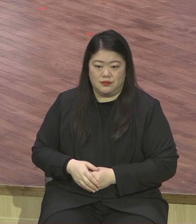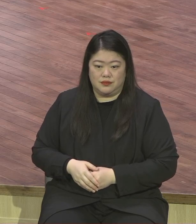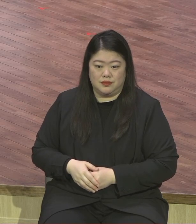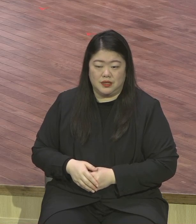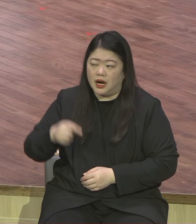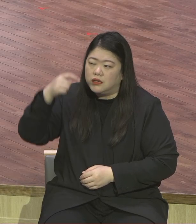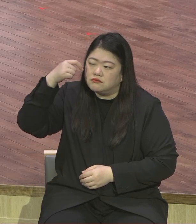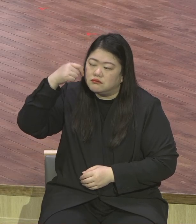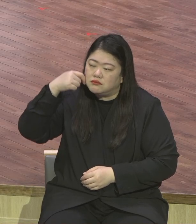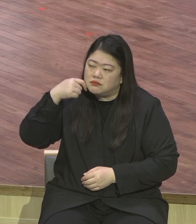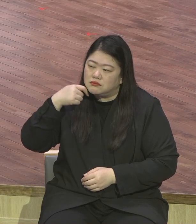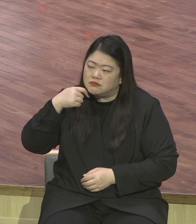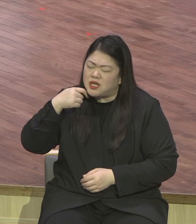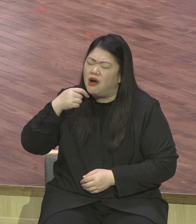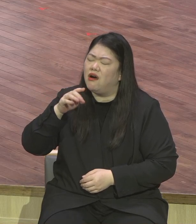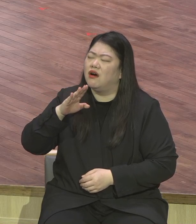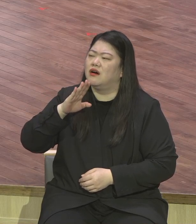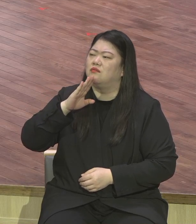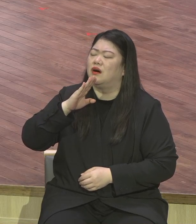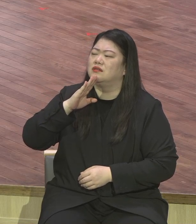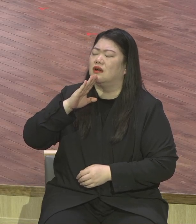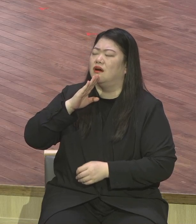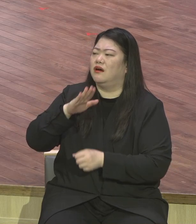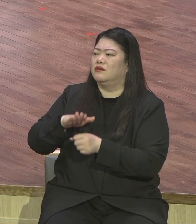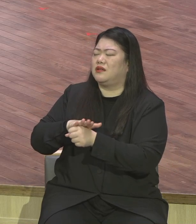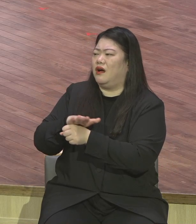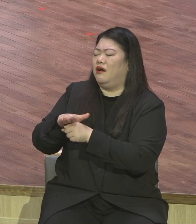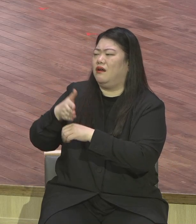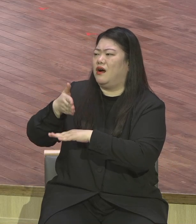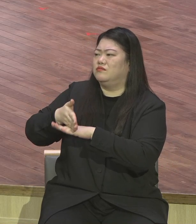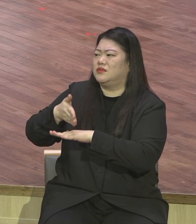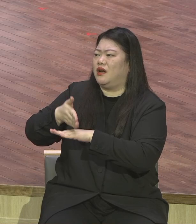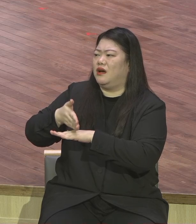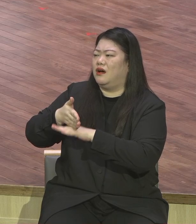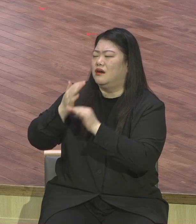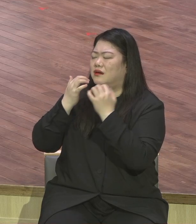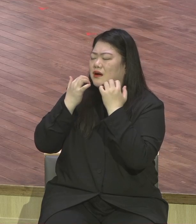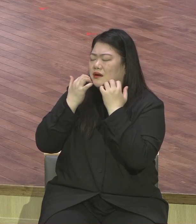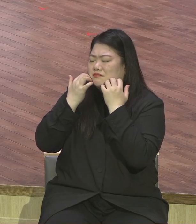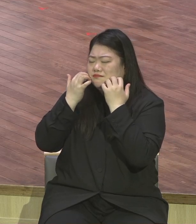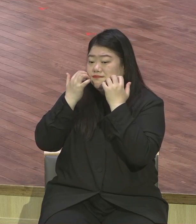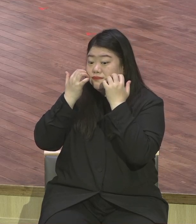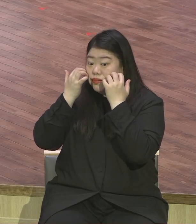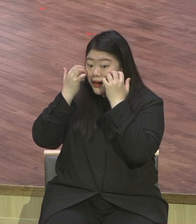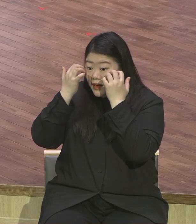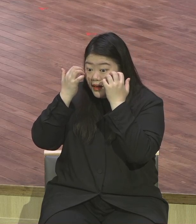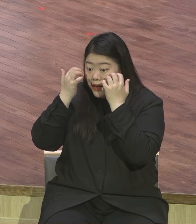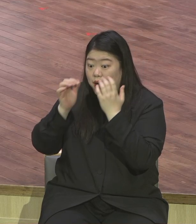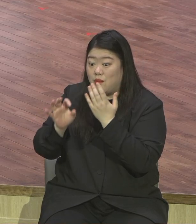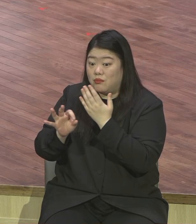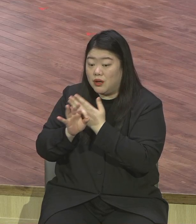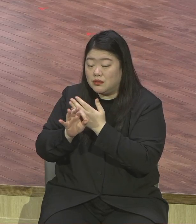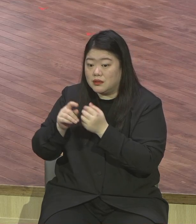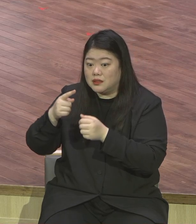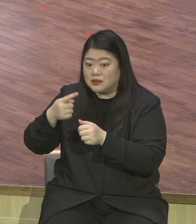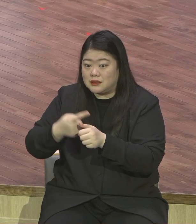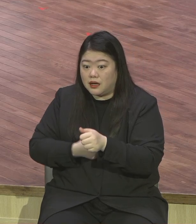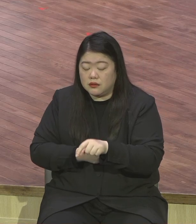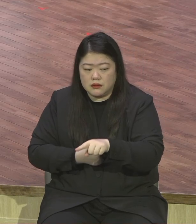눈을 돌릴 수 있어요 네 감상 느낄 때 나 같은 죄인 살리신 주원애가 너무 크구나 그러면 불쌍한 영혼들을 볼